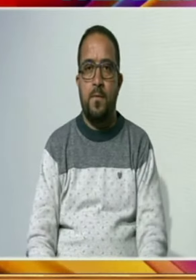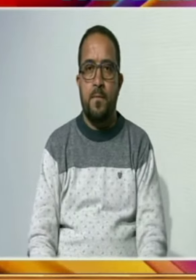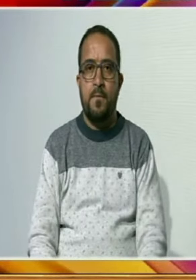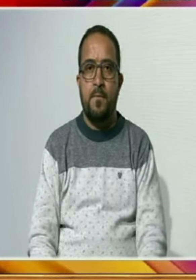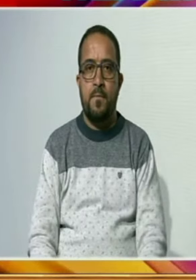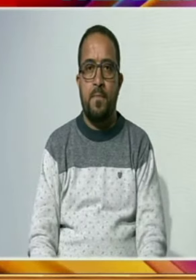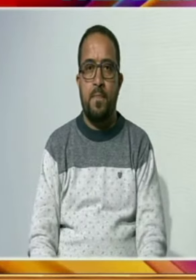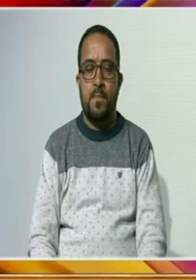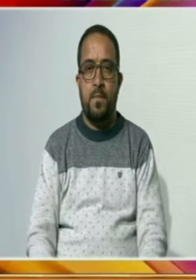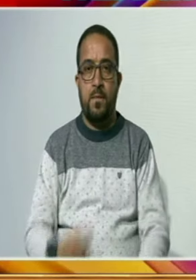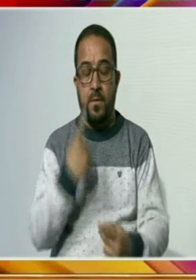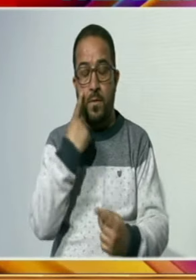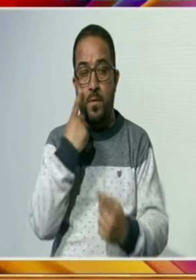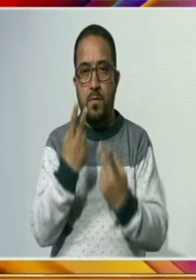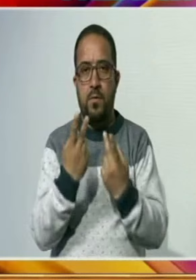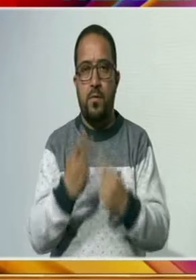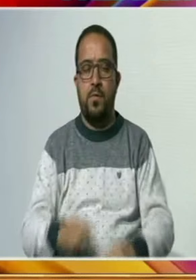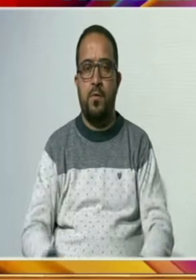اور وہ خطے میں